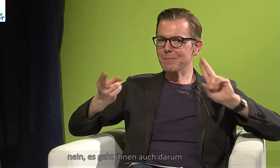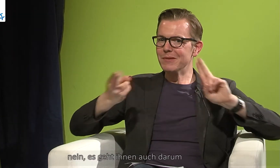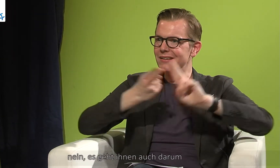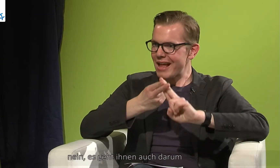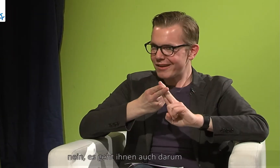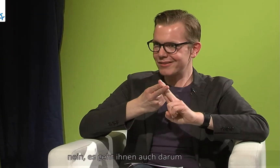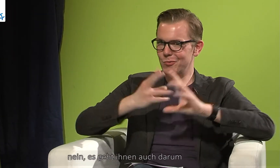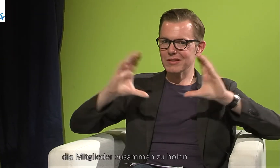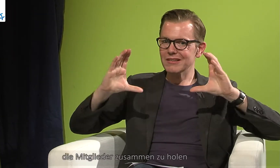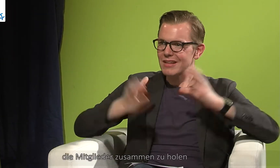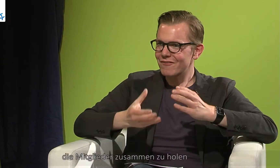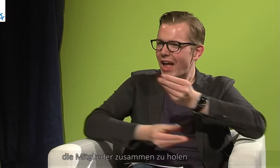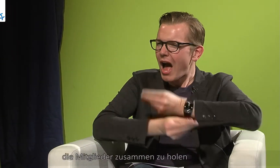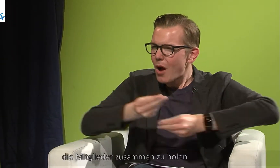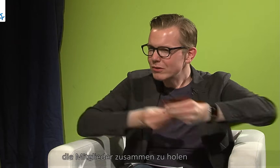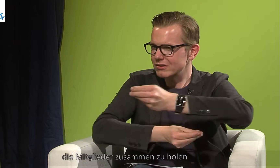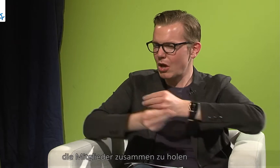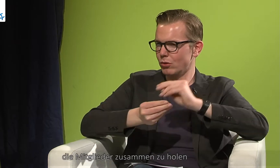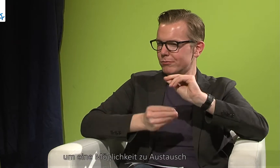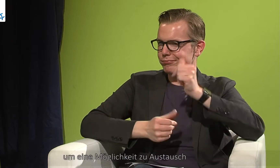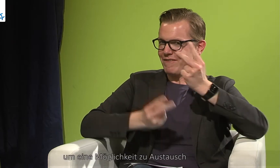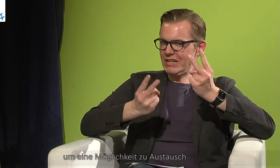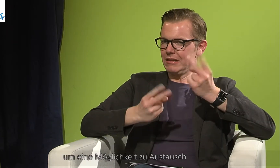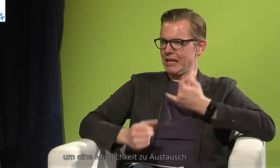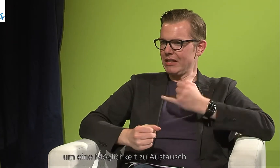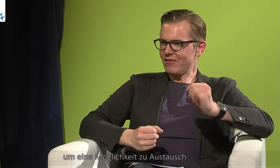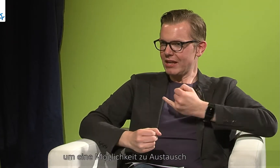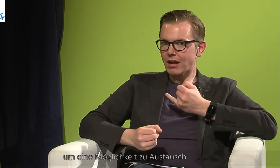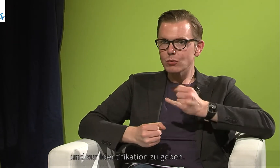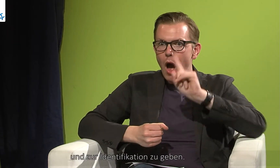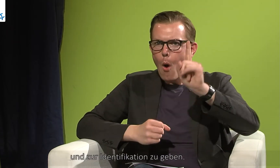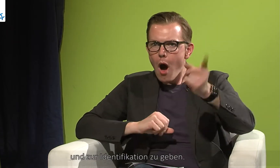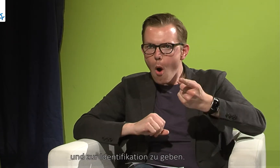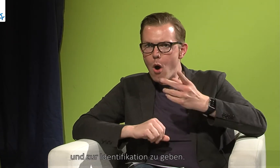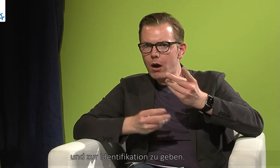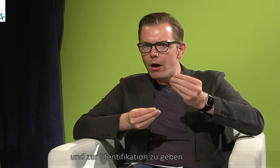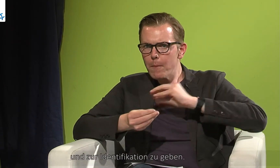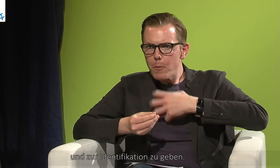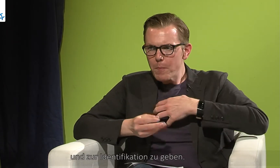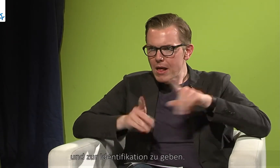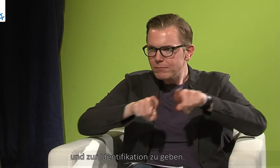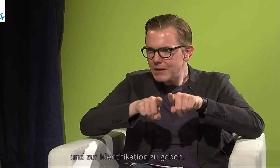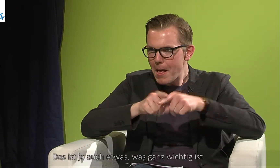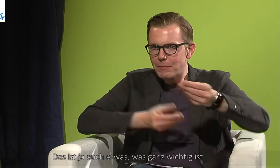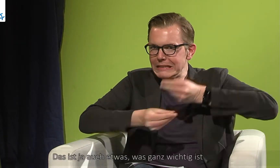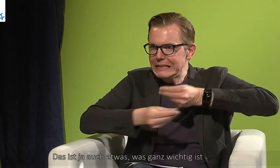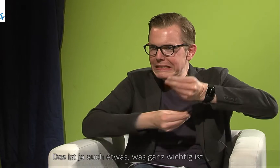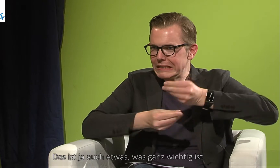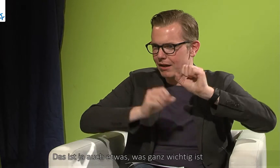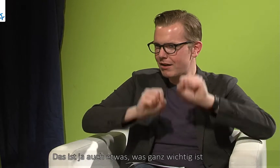Nein, es geht ihnen auch darum, die Mitglieder zusammenzuholen, um eben Austausch und eine Möglichkeit zur Identifikation zu geben. Das ist ja auch ganz, was ja ganz wichtig